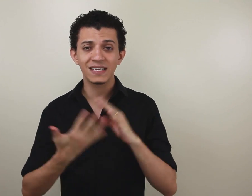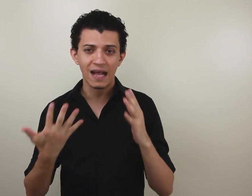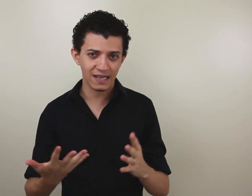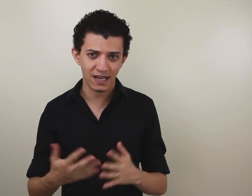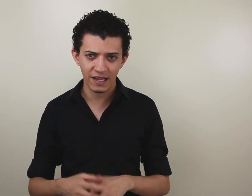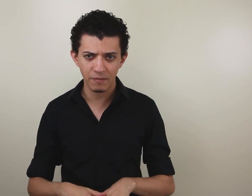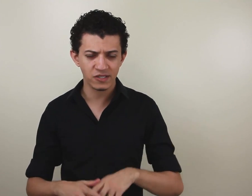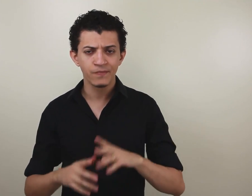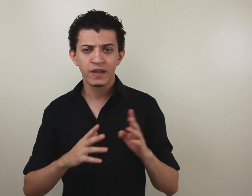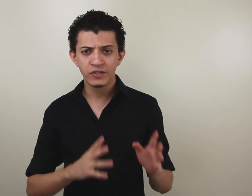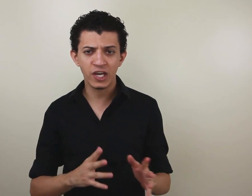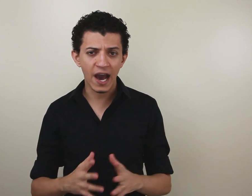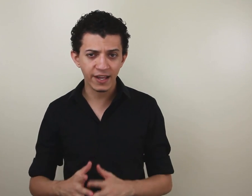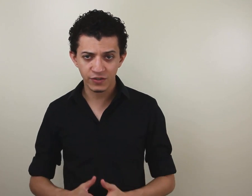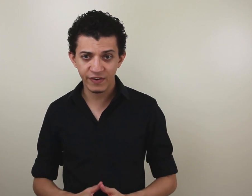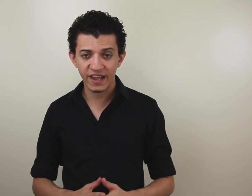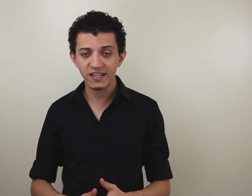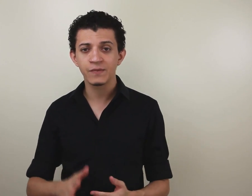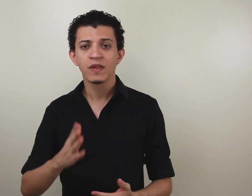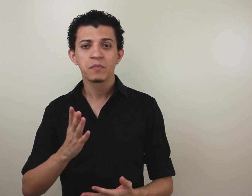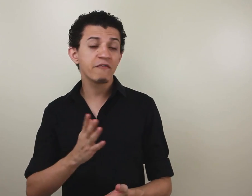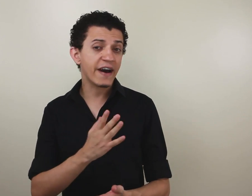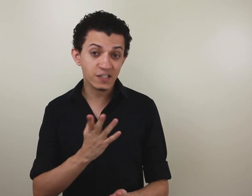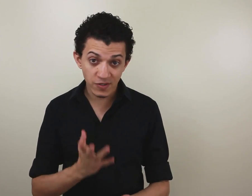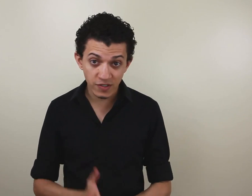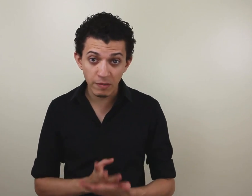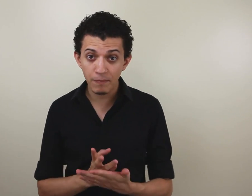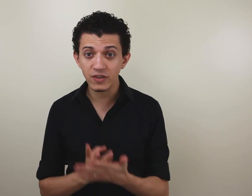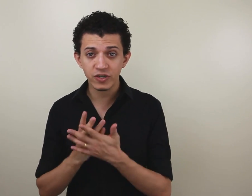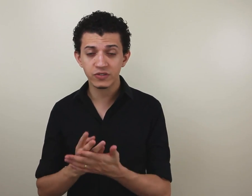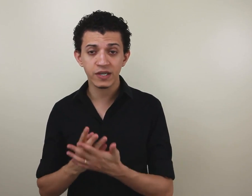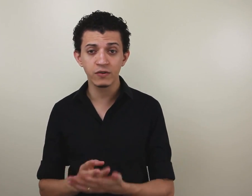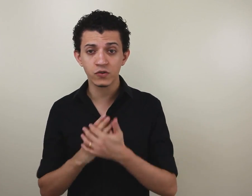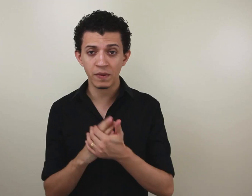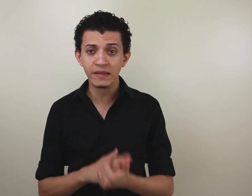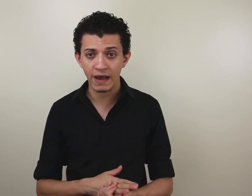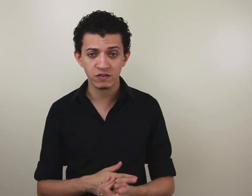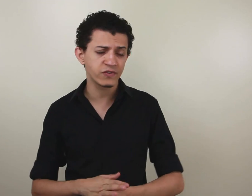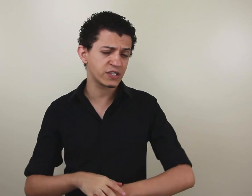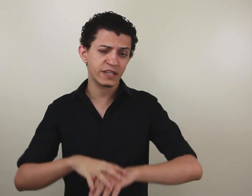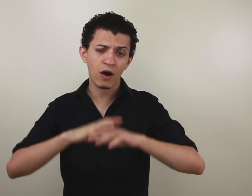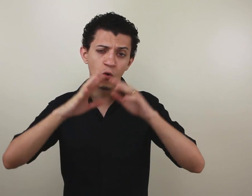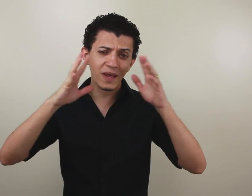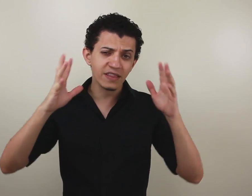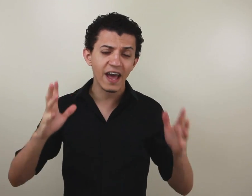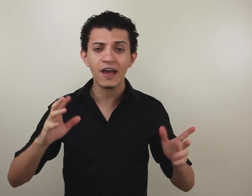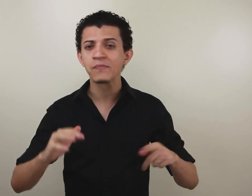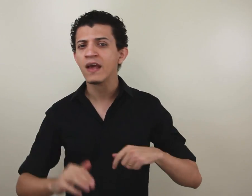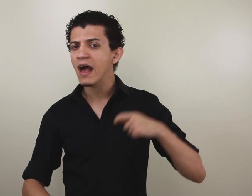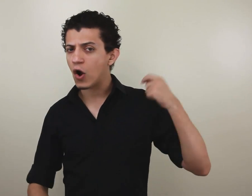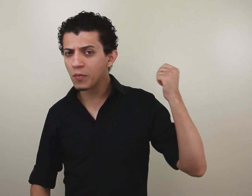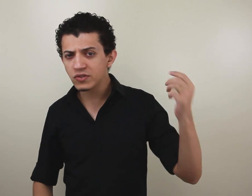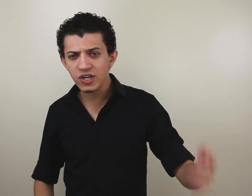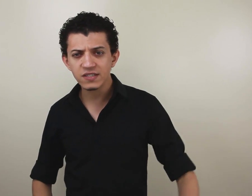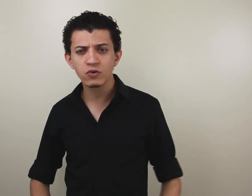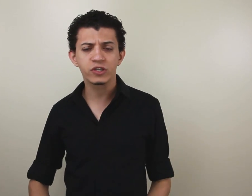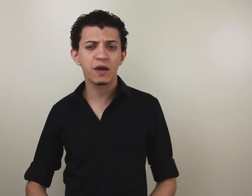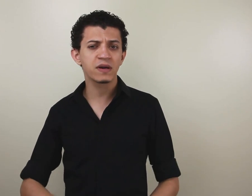sinais da Libras, de áreas diferentes, porque várias pessoas têm me pedido isso aqui nos comentários, só que se você tem alguma ideia, alguma sugestão de tema,